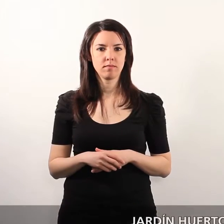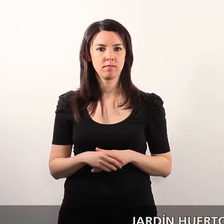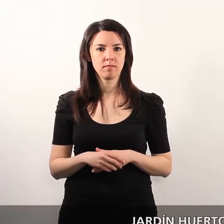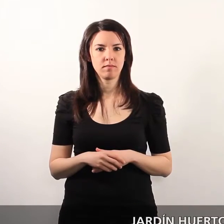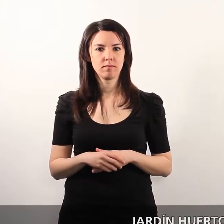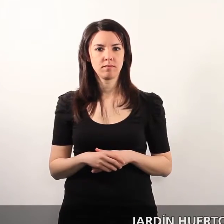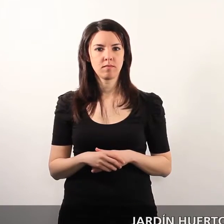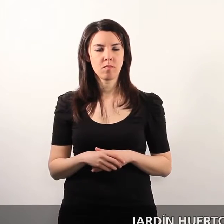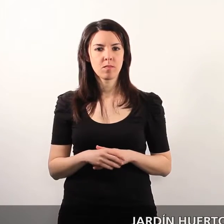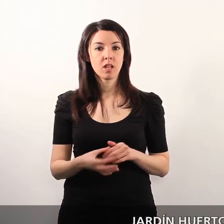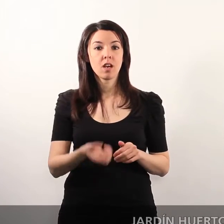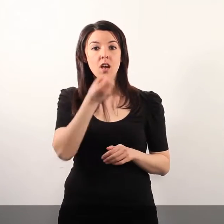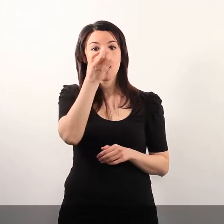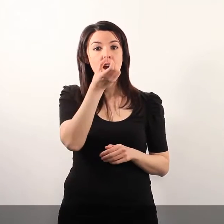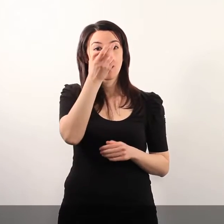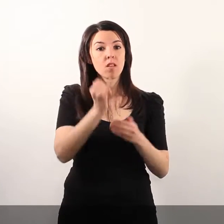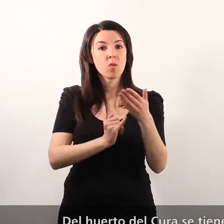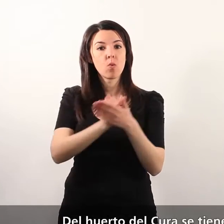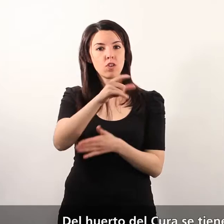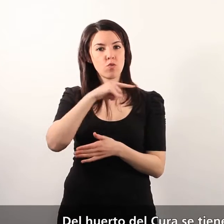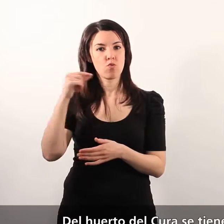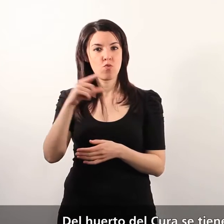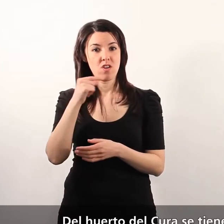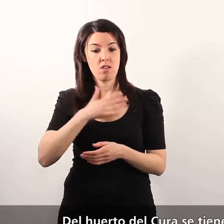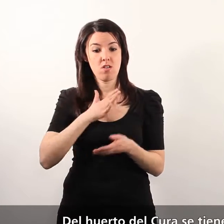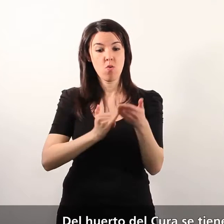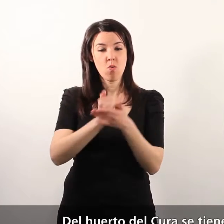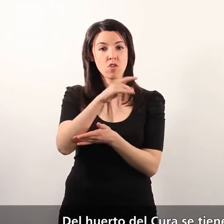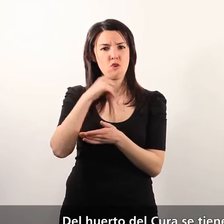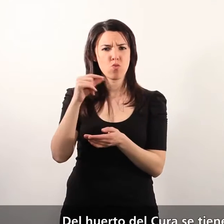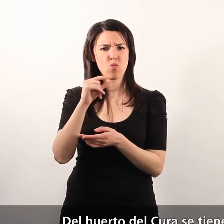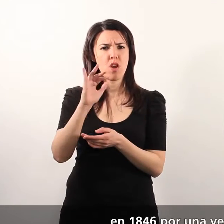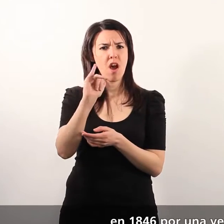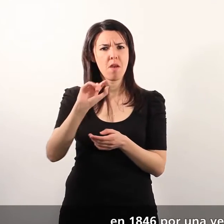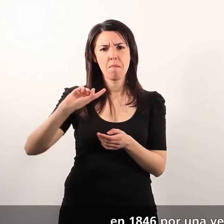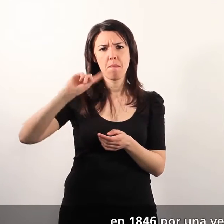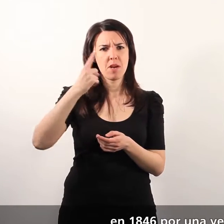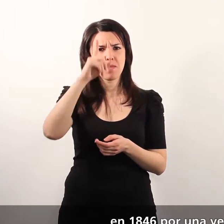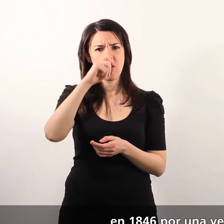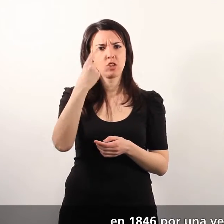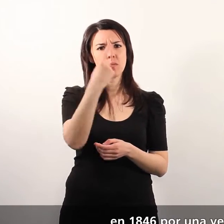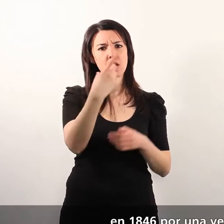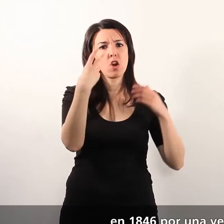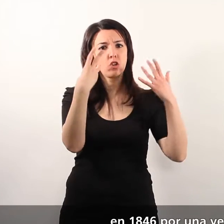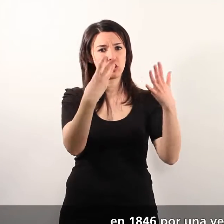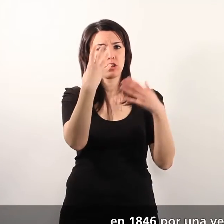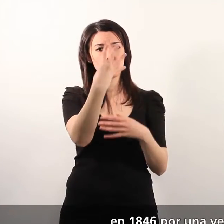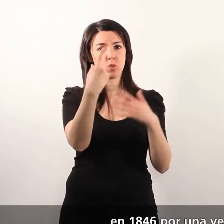Jardín Huerto del Cura Del Huerto del Cura se tienen las primeras noticias en 1846 por una venta del